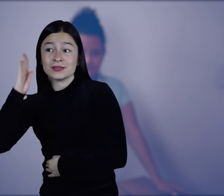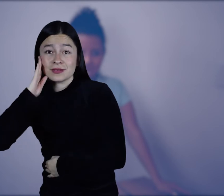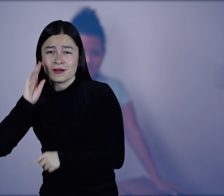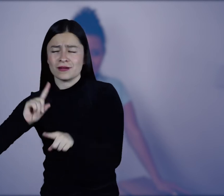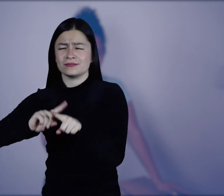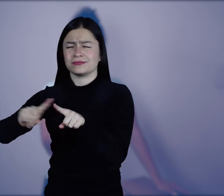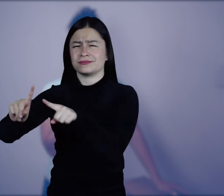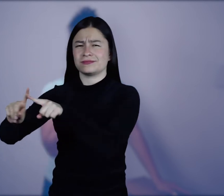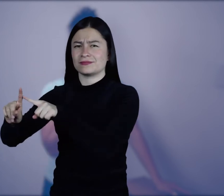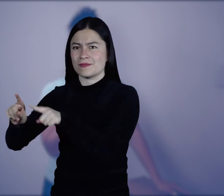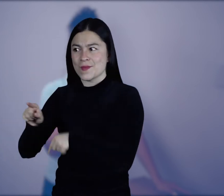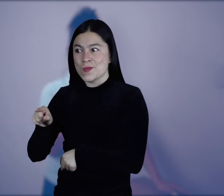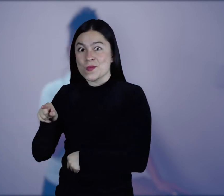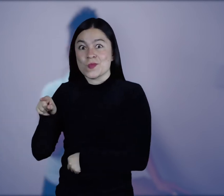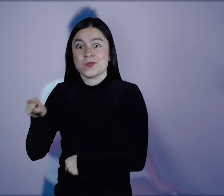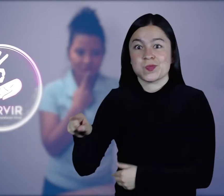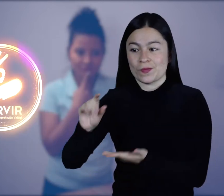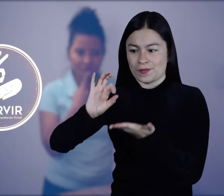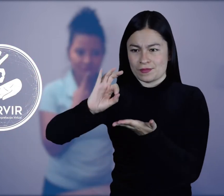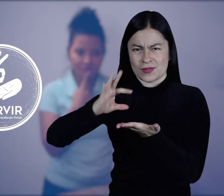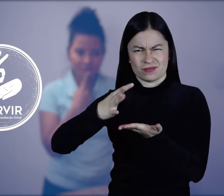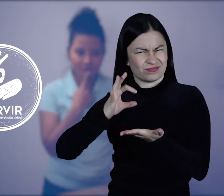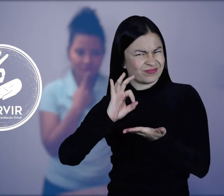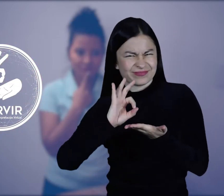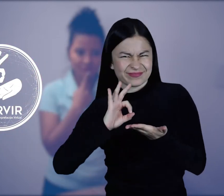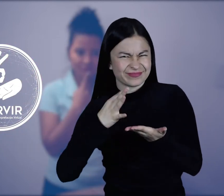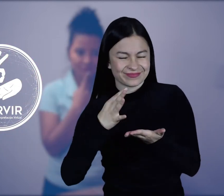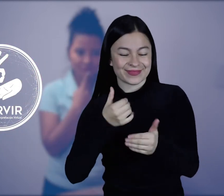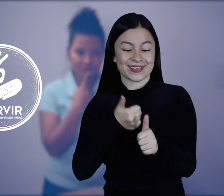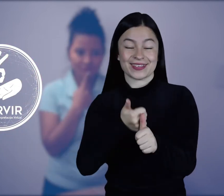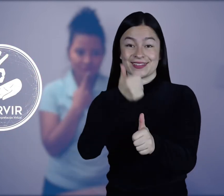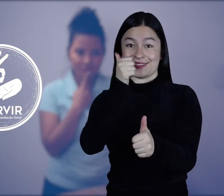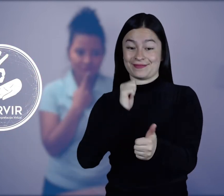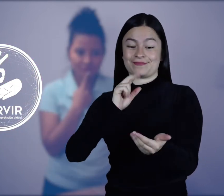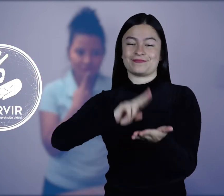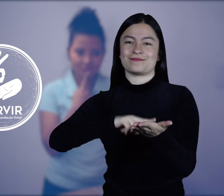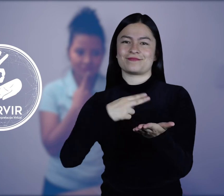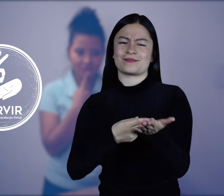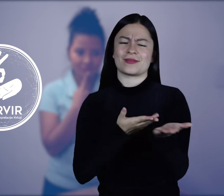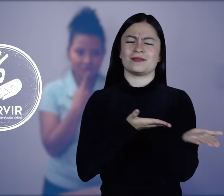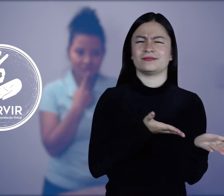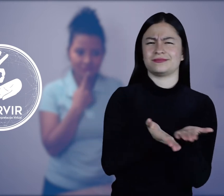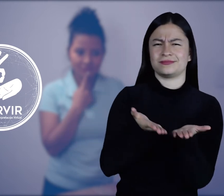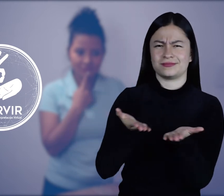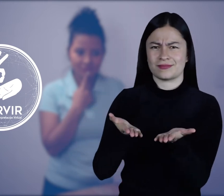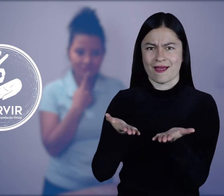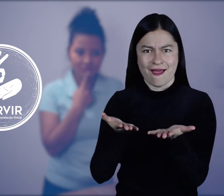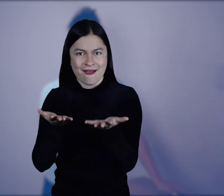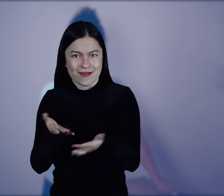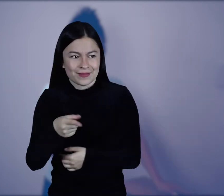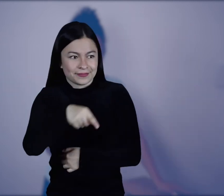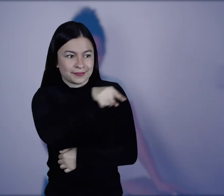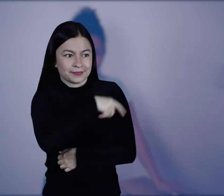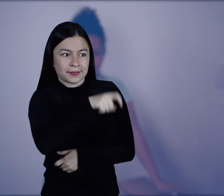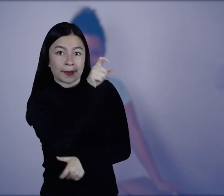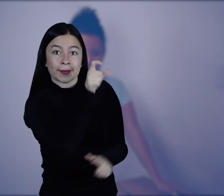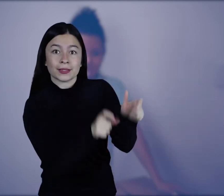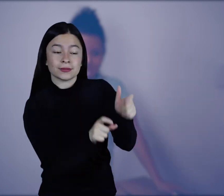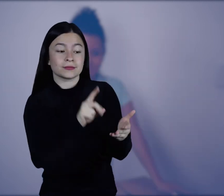otros servicios, cuenta ahora con Servir, el servicio de interpretación virtual, en el cual los intérpretes